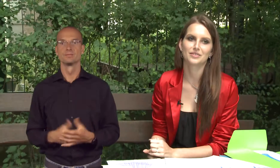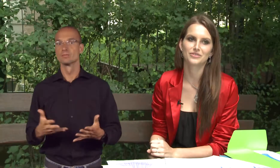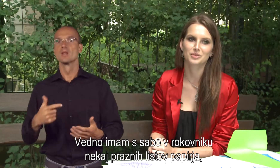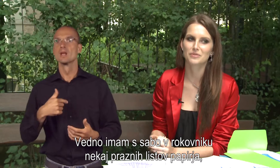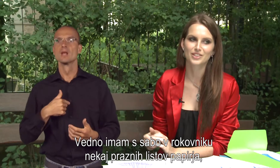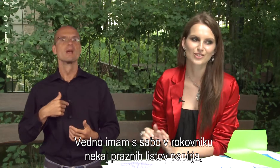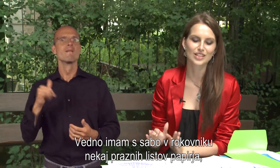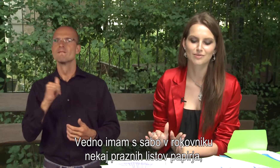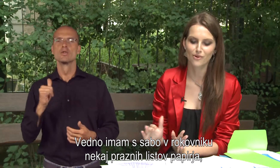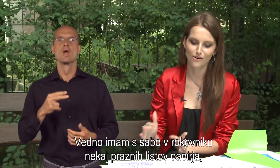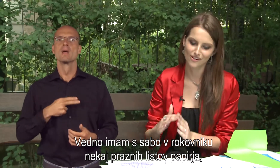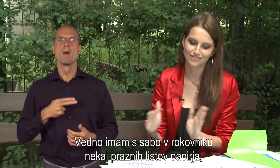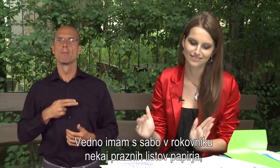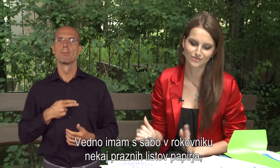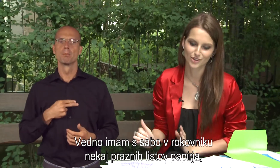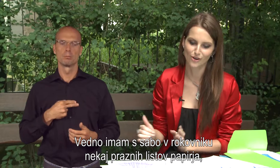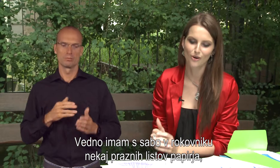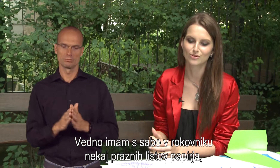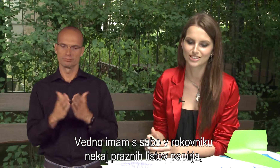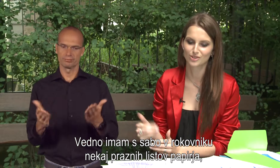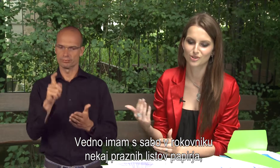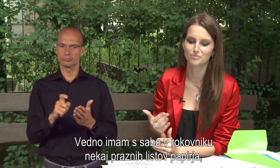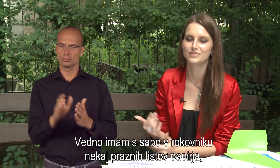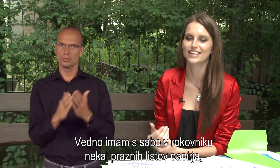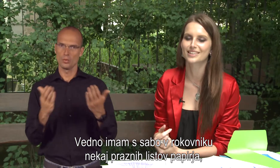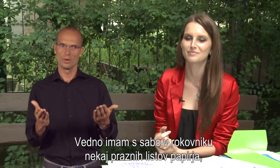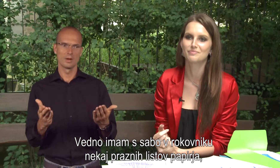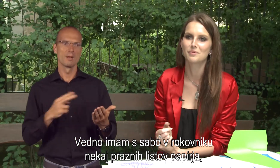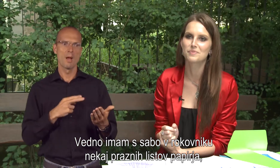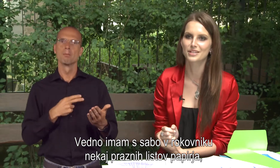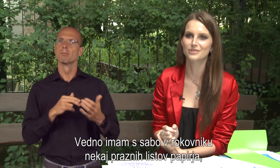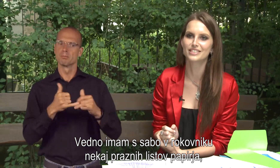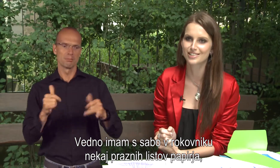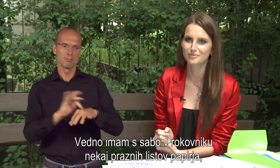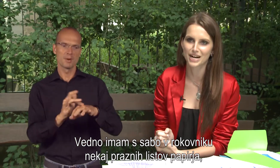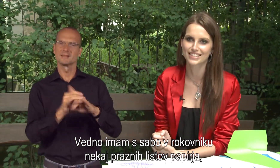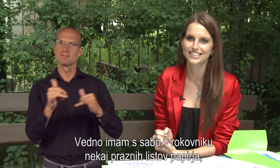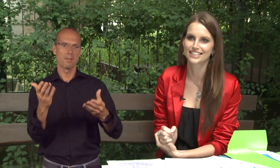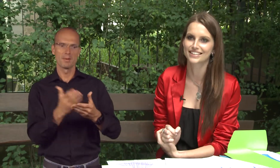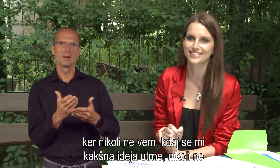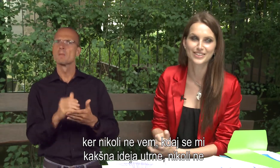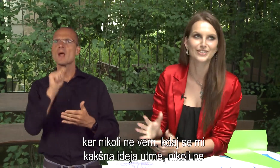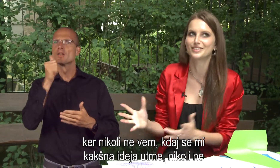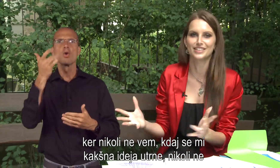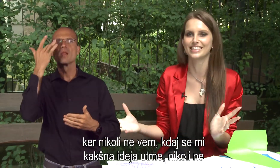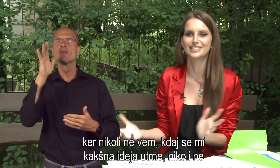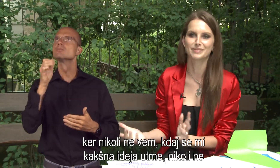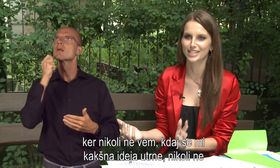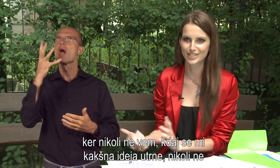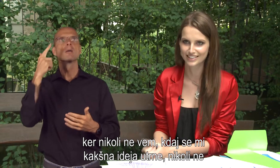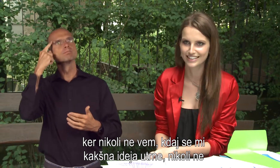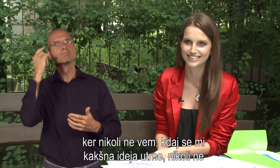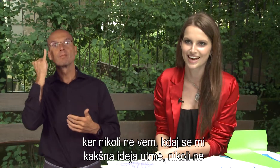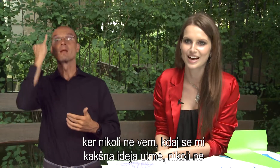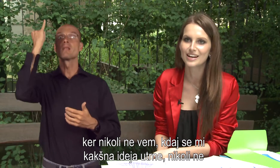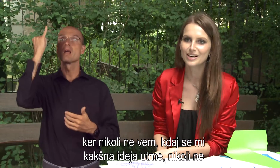Jaz imam vedno s sabo v rokovniku nekaj papirjev listov praznih, ker nikoli ne vem, kdaj se mi